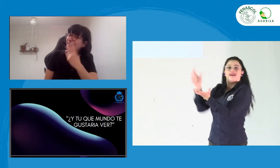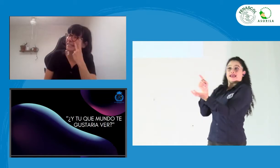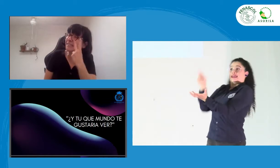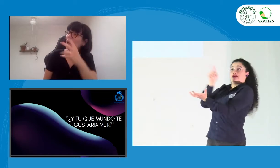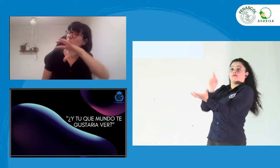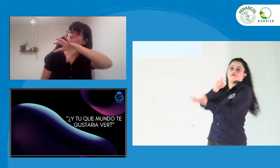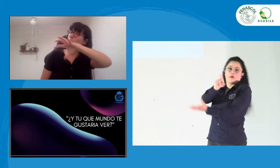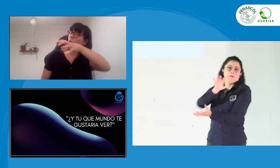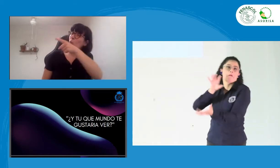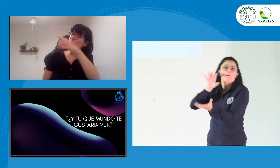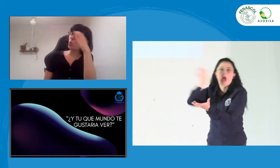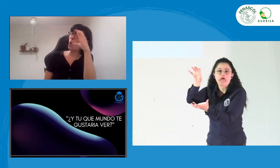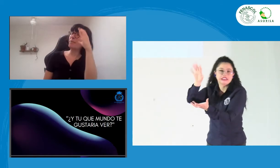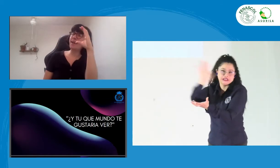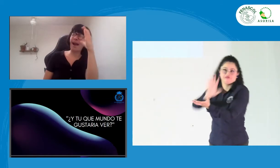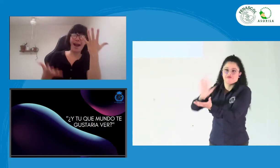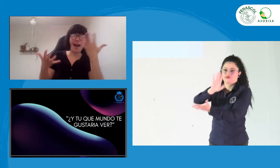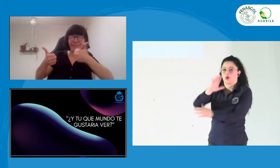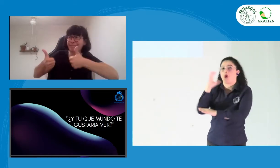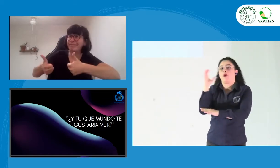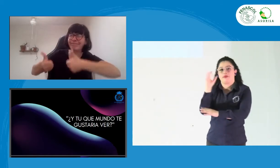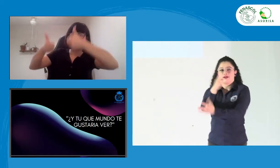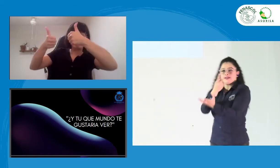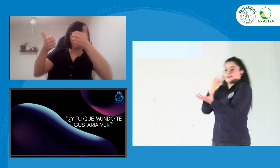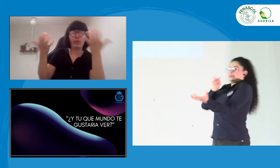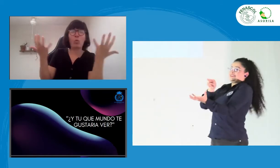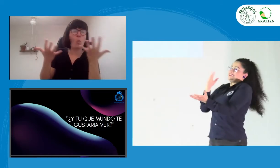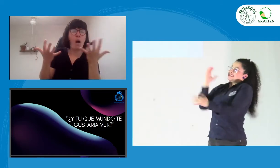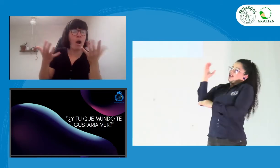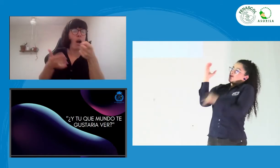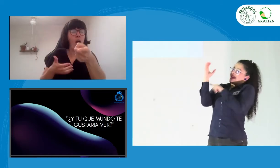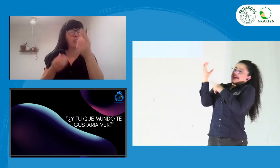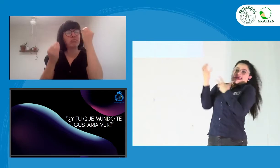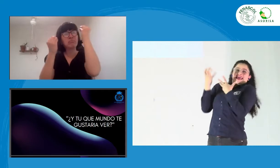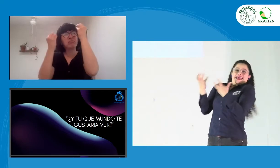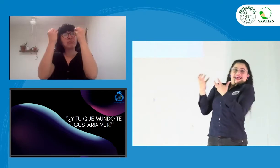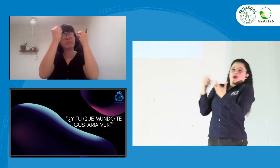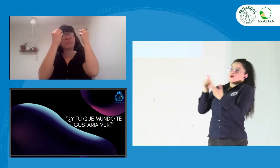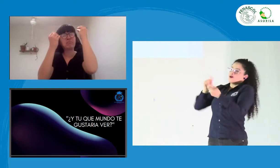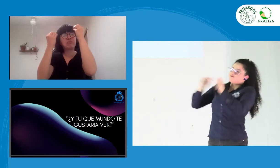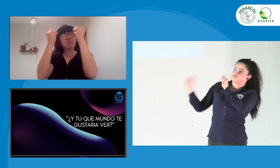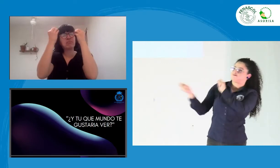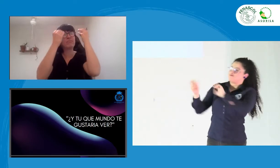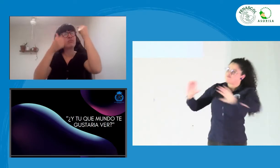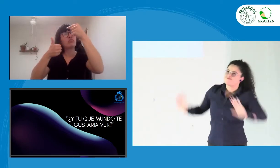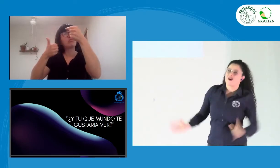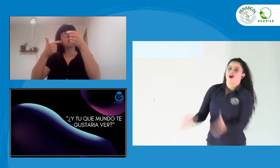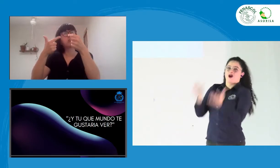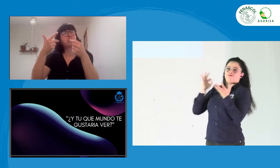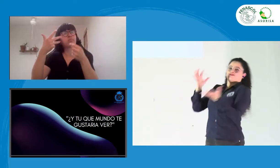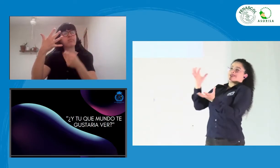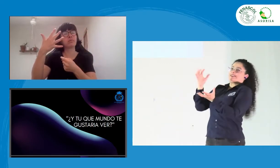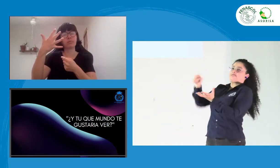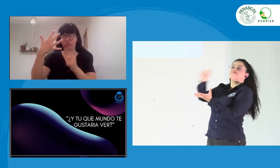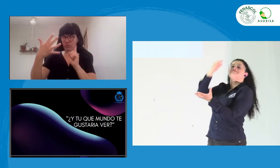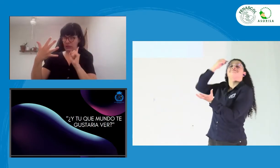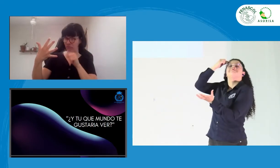¿Qué país quieren ver? ¿Cómo quieren ver a su país, a Colombia? ¿Cómo lo quieren ver en el futuro? ¿Cómo se lo sueñan?